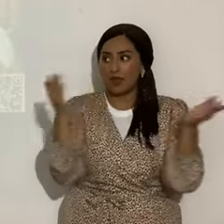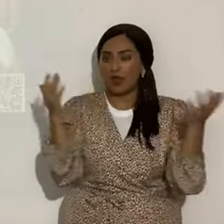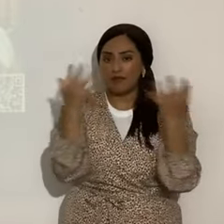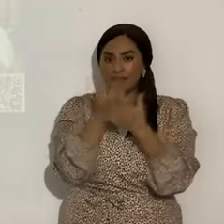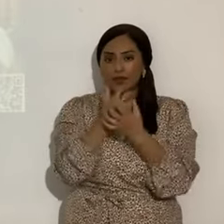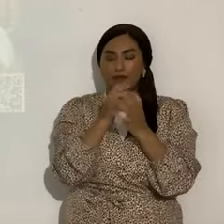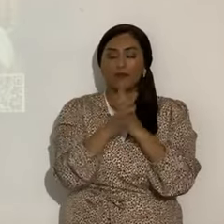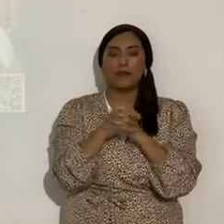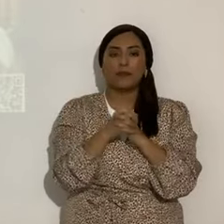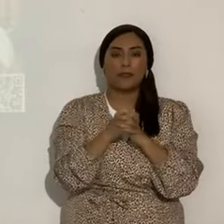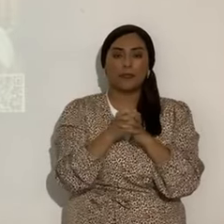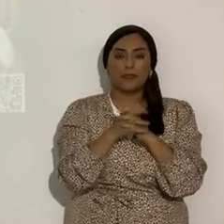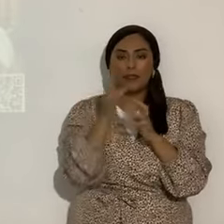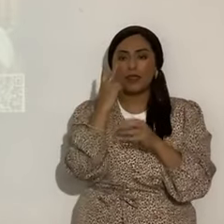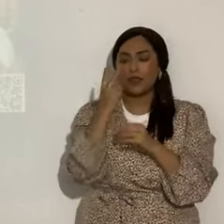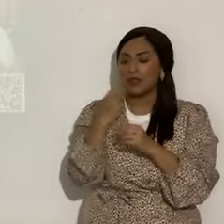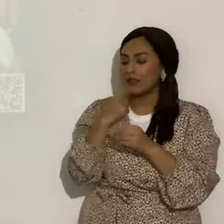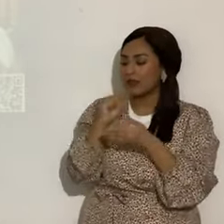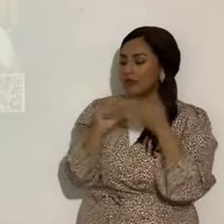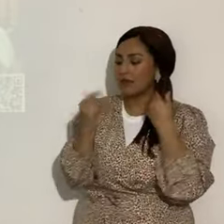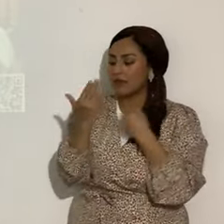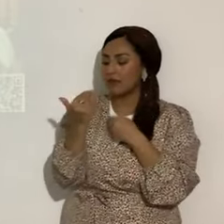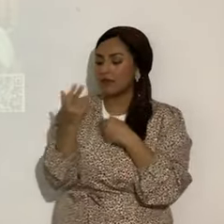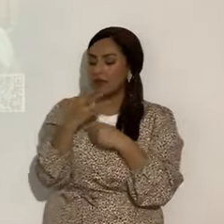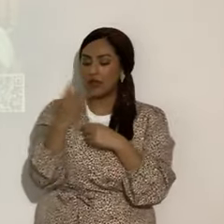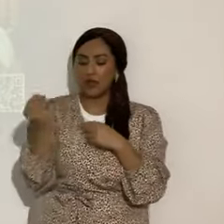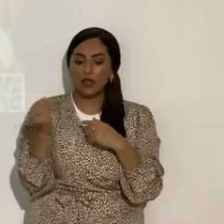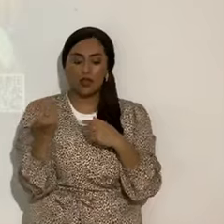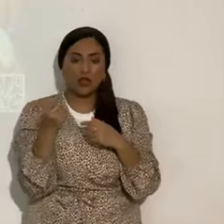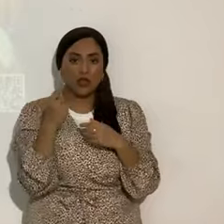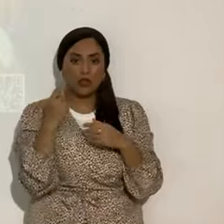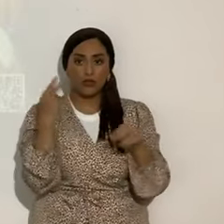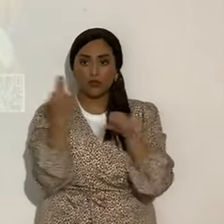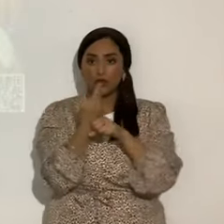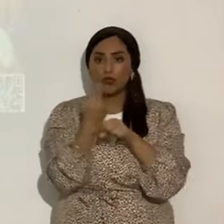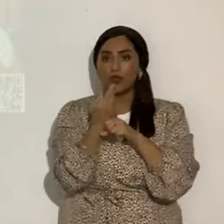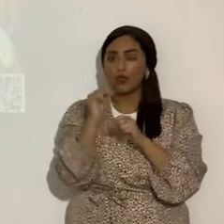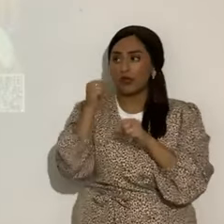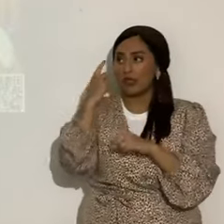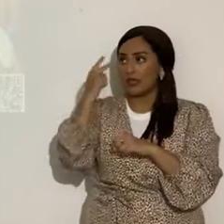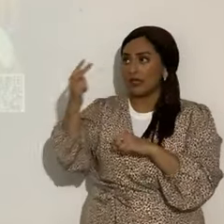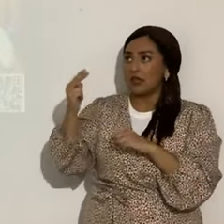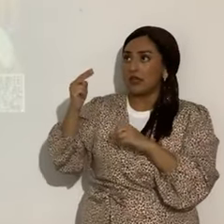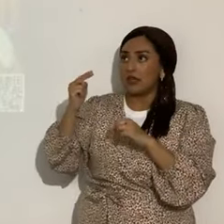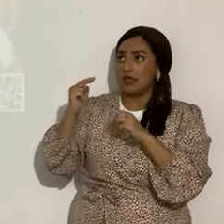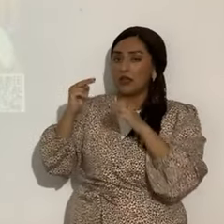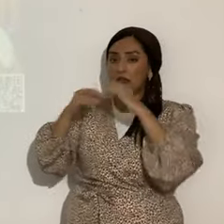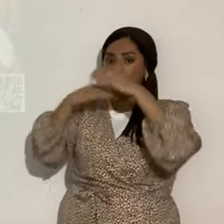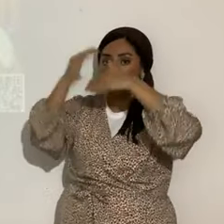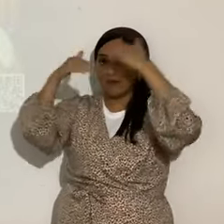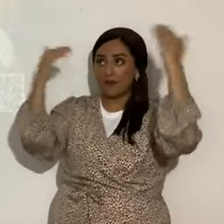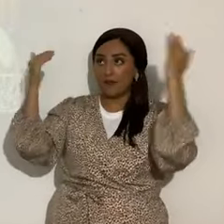Ahora, vean cómo dice el 15. Dice, y sean para lumbreras en la expansión de los cielos para lumbrar sobre la Tierra, y fue así.